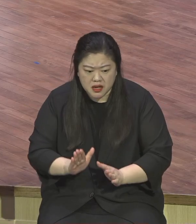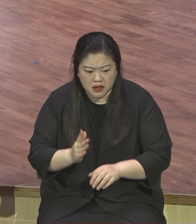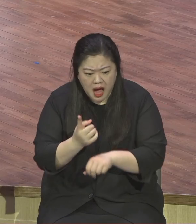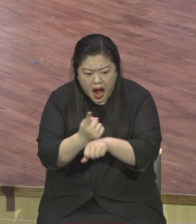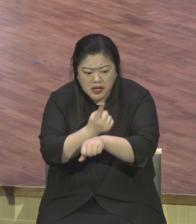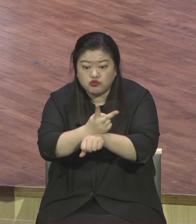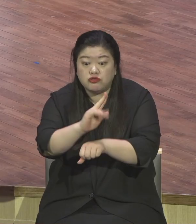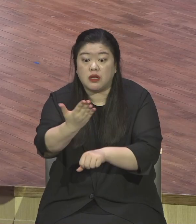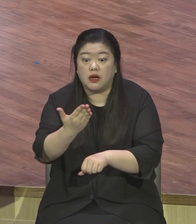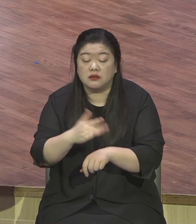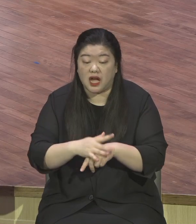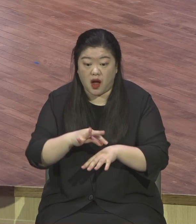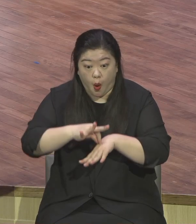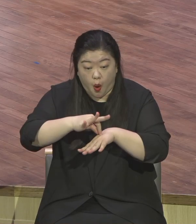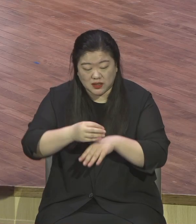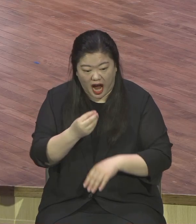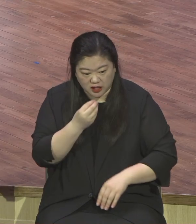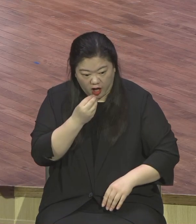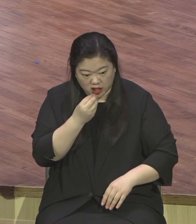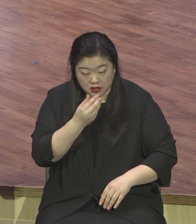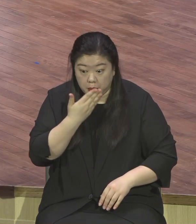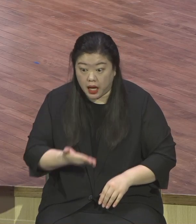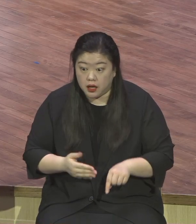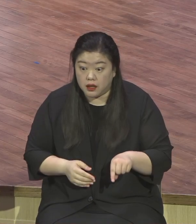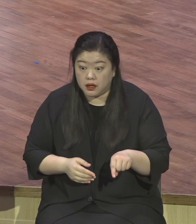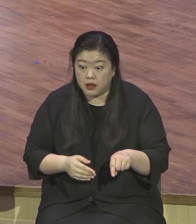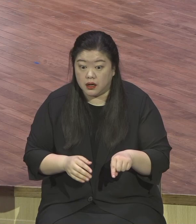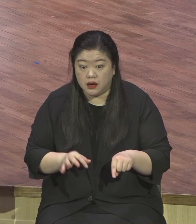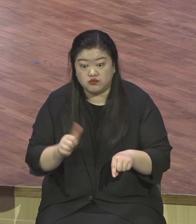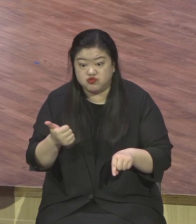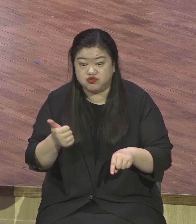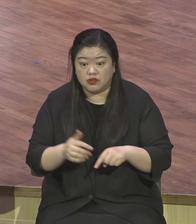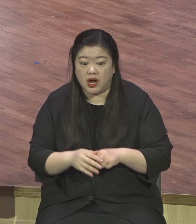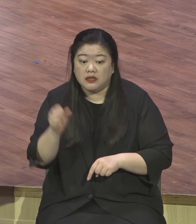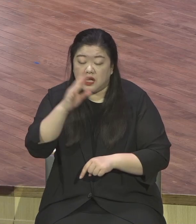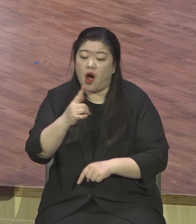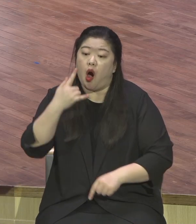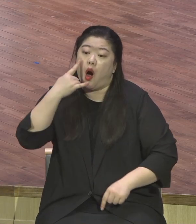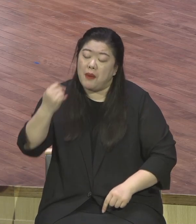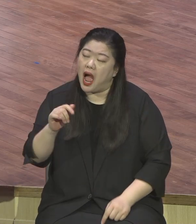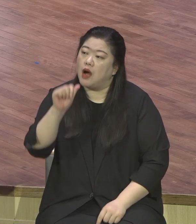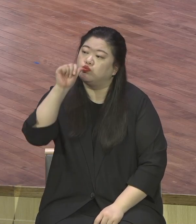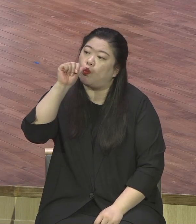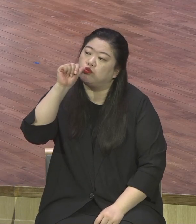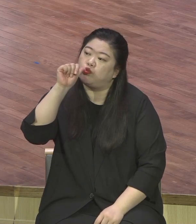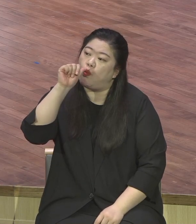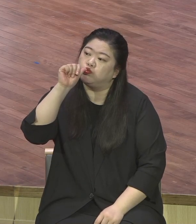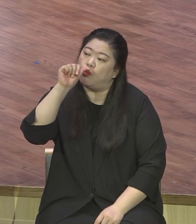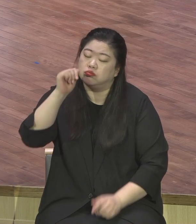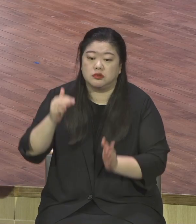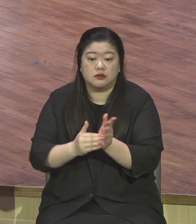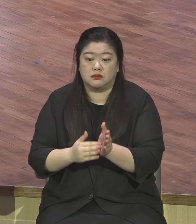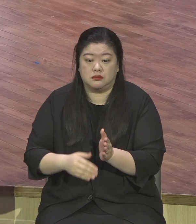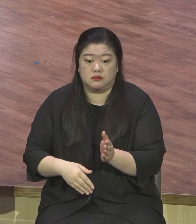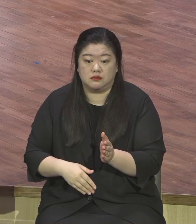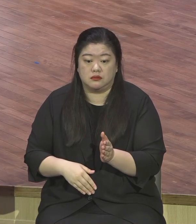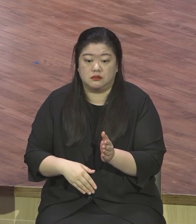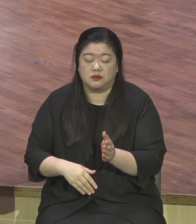갓 태어난 아기는 엄마 젖만 빨아야 돼요 그렇죠 젖 젖만 먹어야 돼요 젖을 갓 태어났기 때문에 자연스럽게 그러면